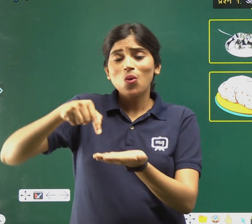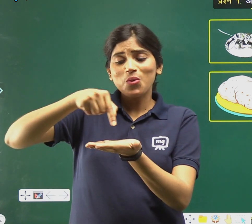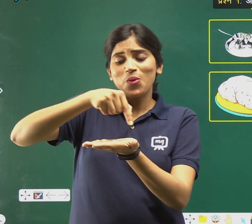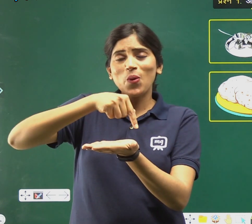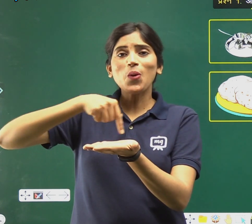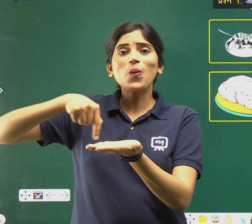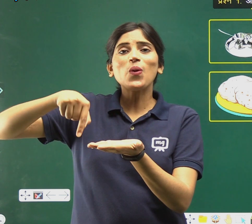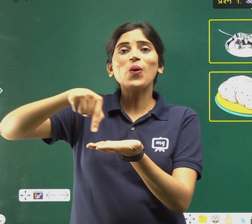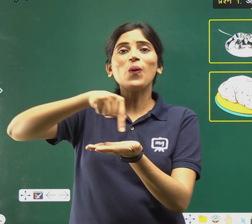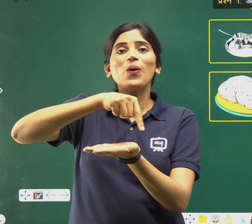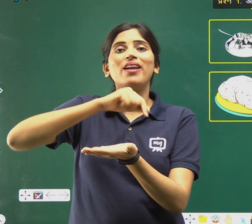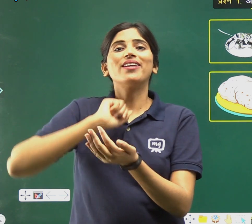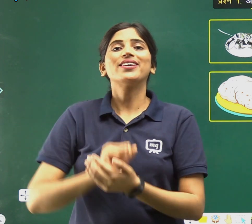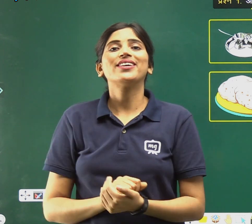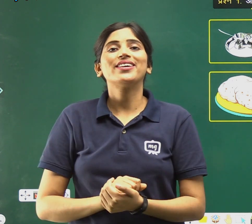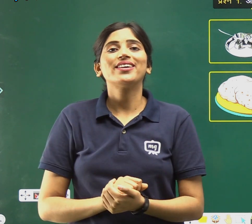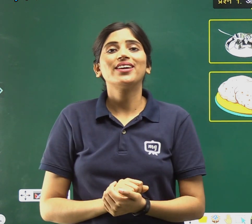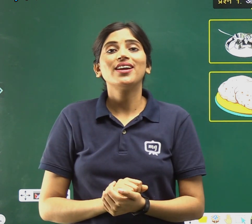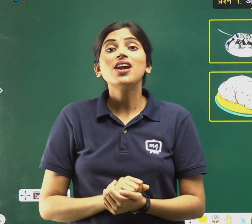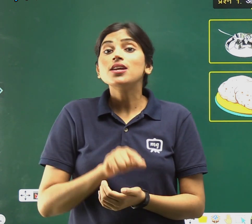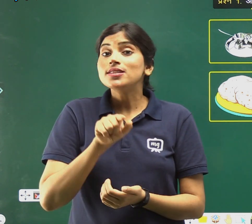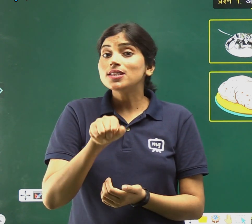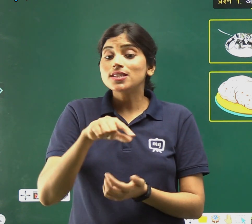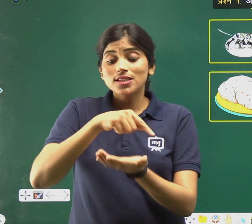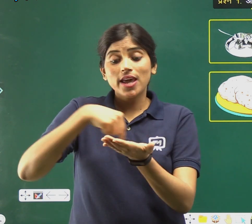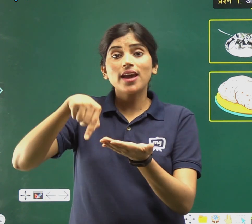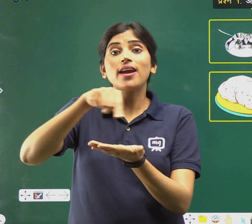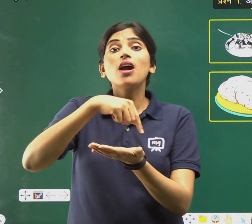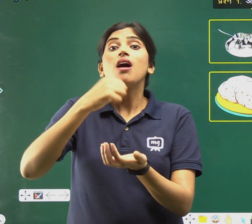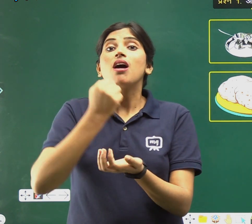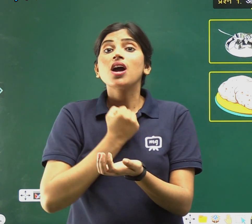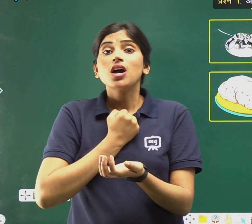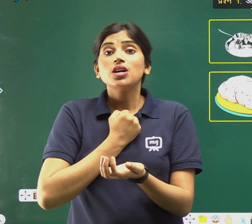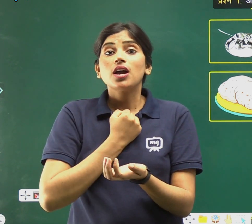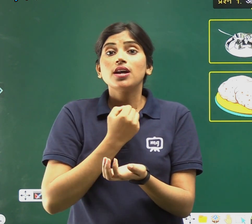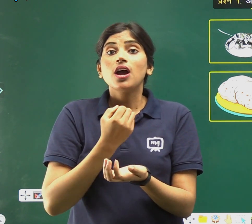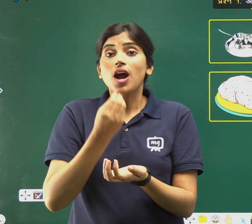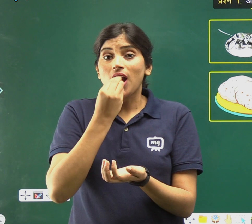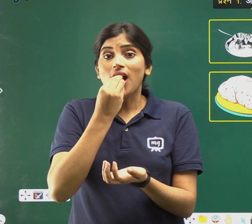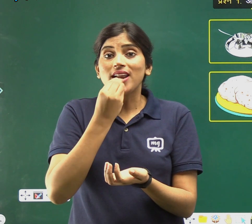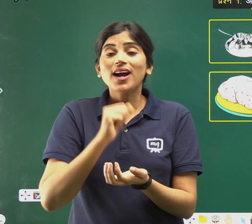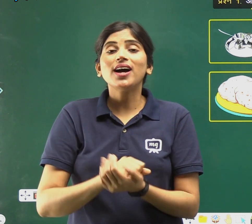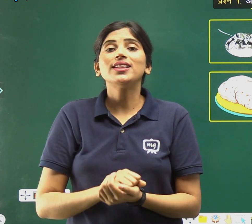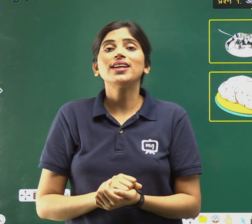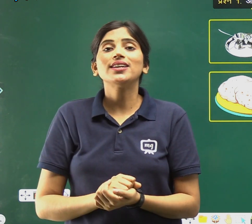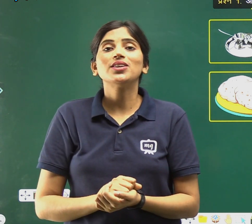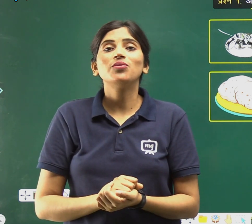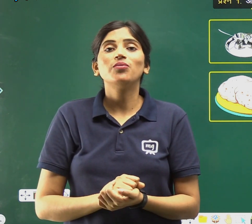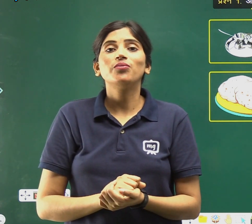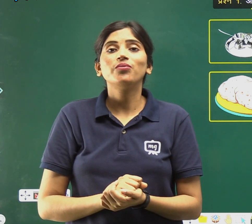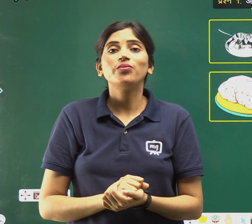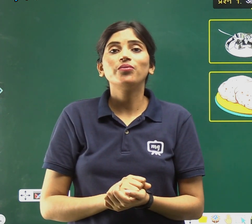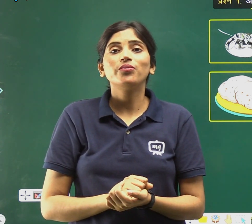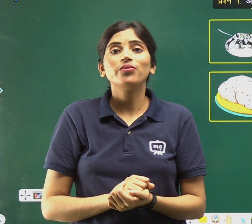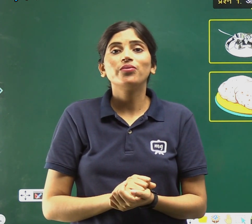गोल, जिससे हम खाना खाते हैं, वो